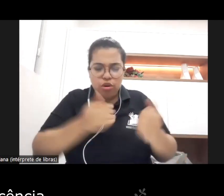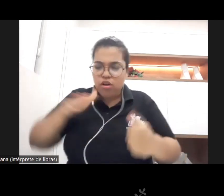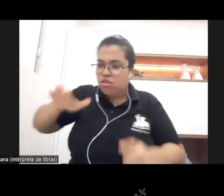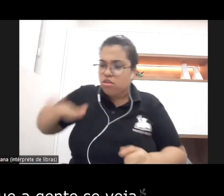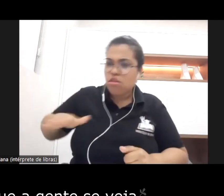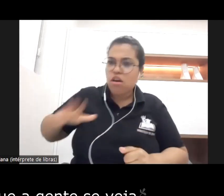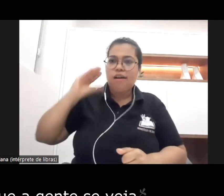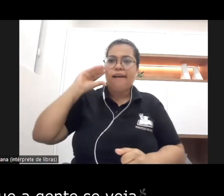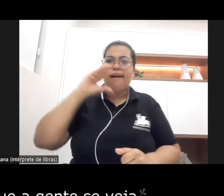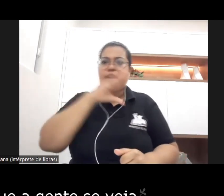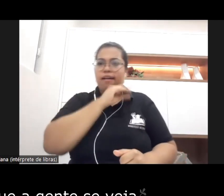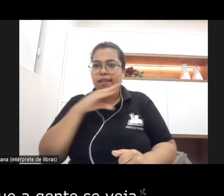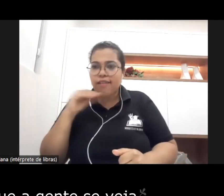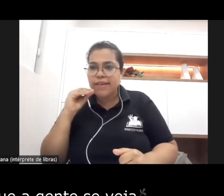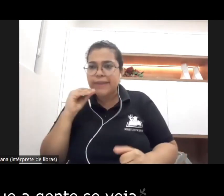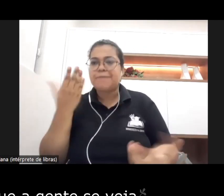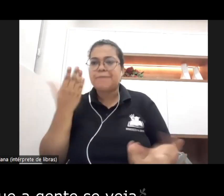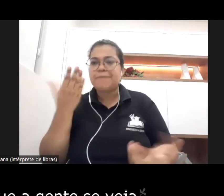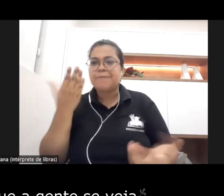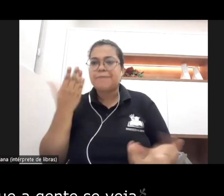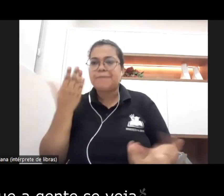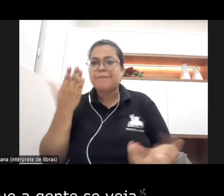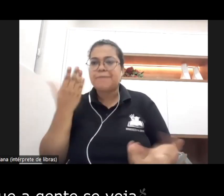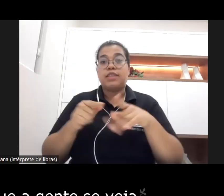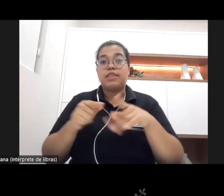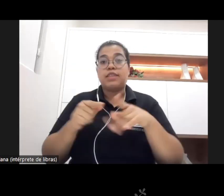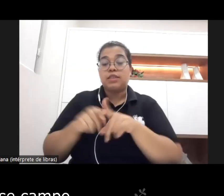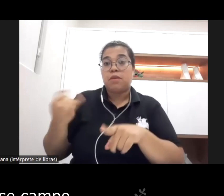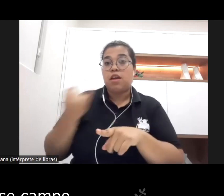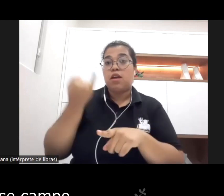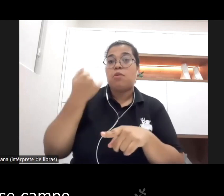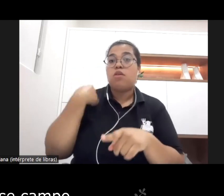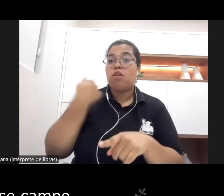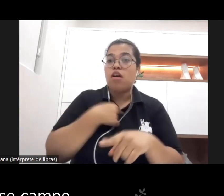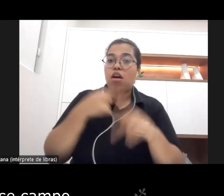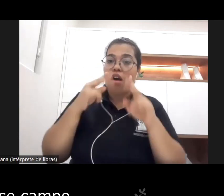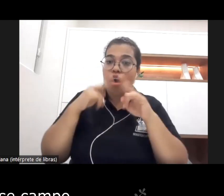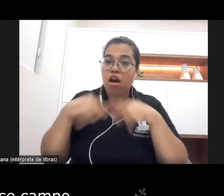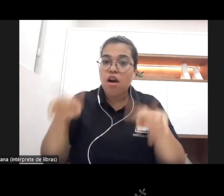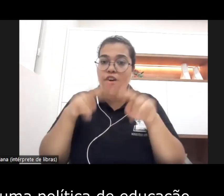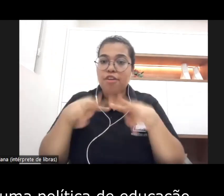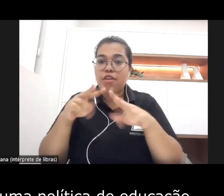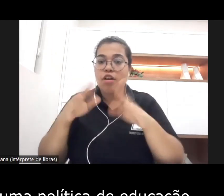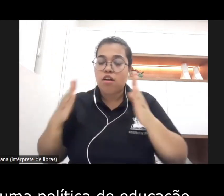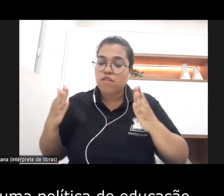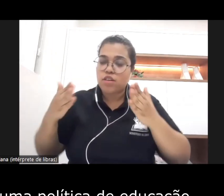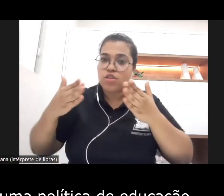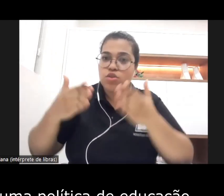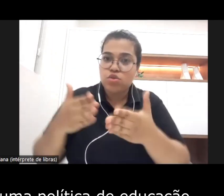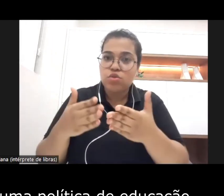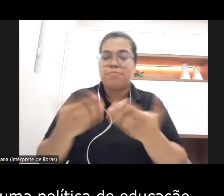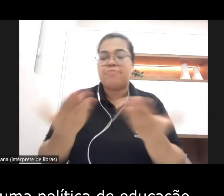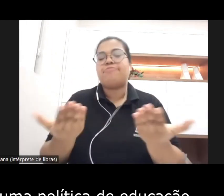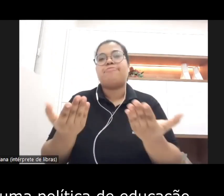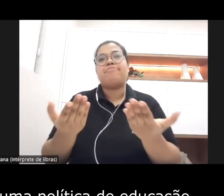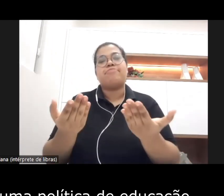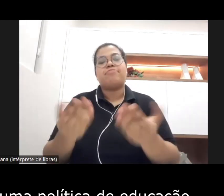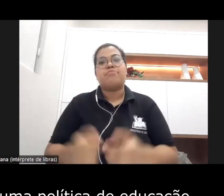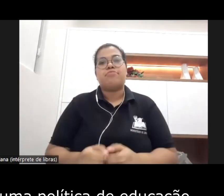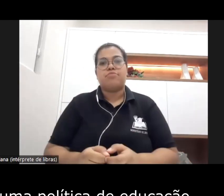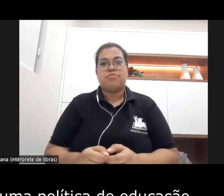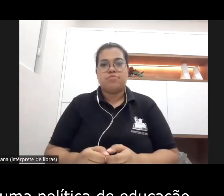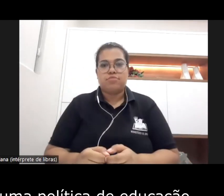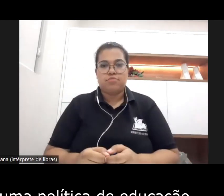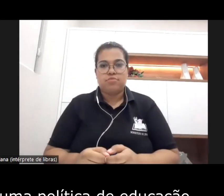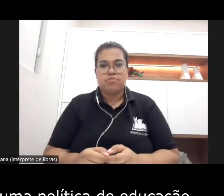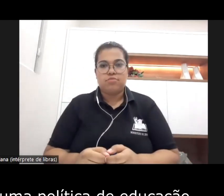e que é importante que a gente se veja atuando nesse campo que a gente está lidando com